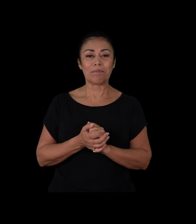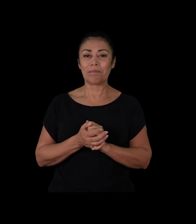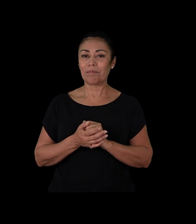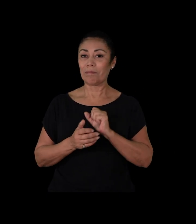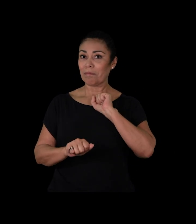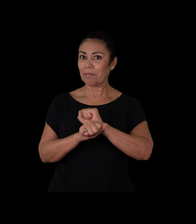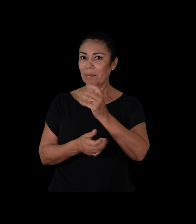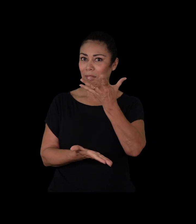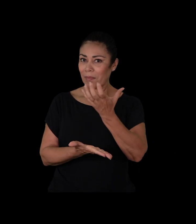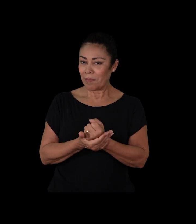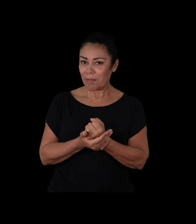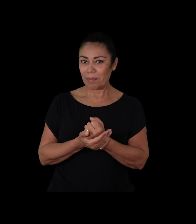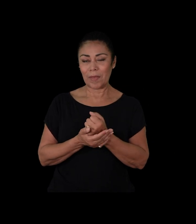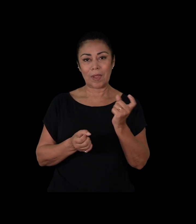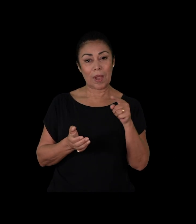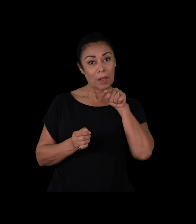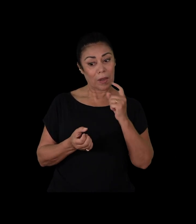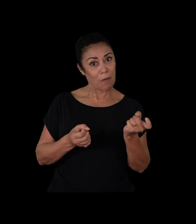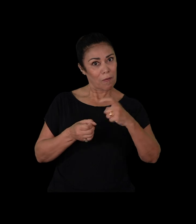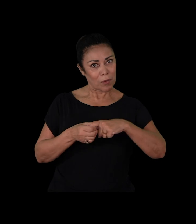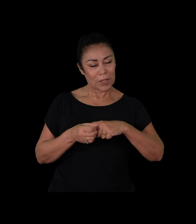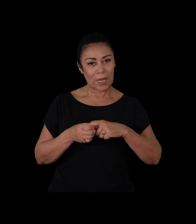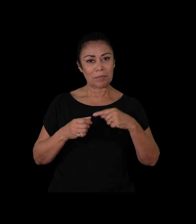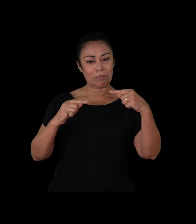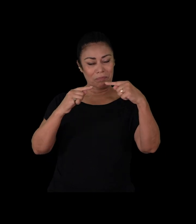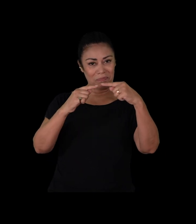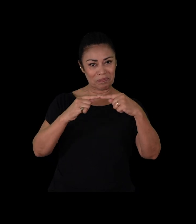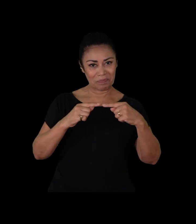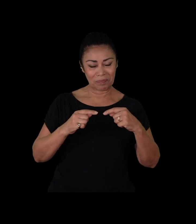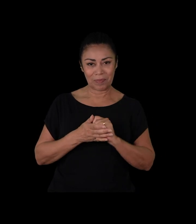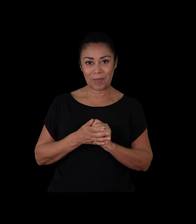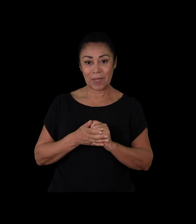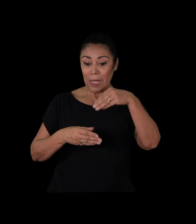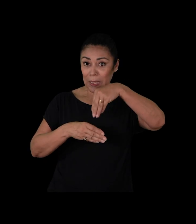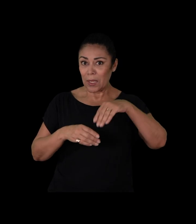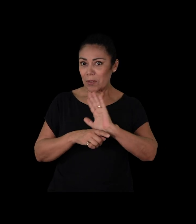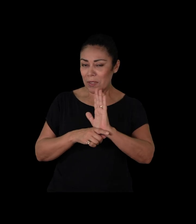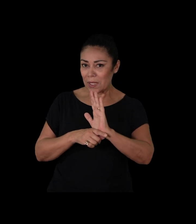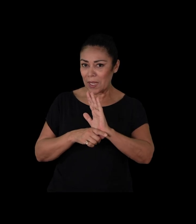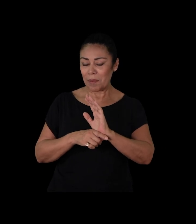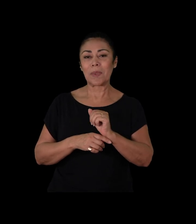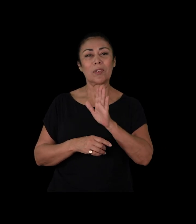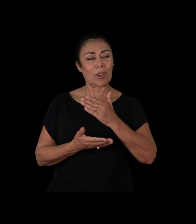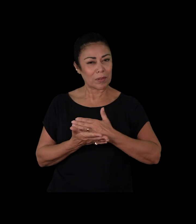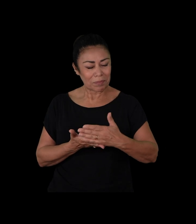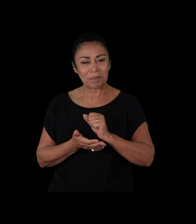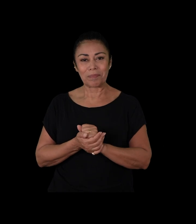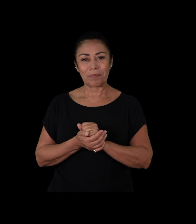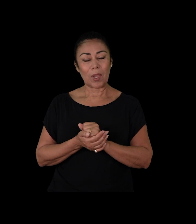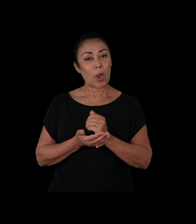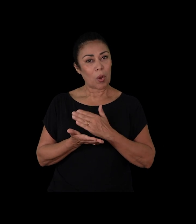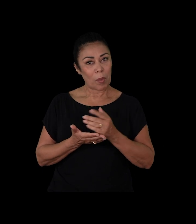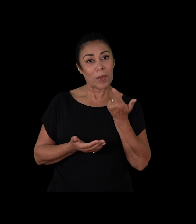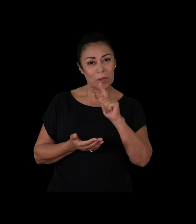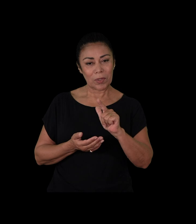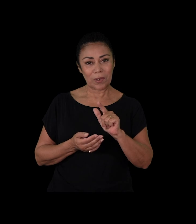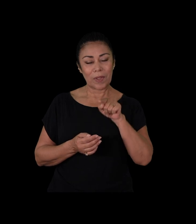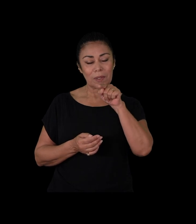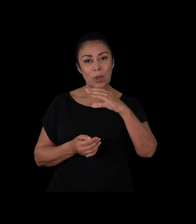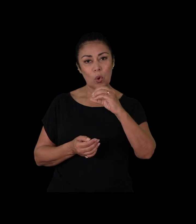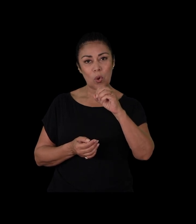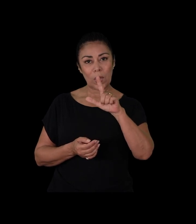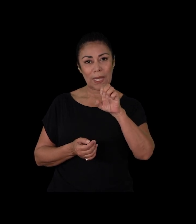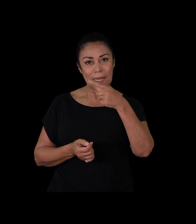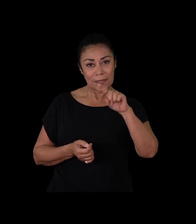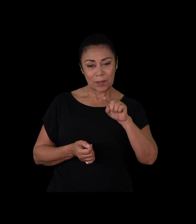Espere o download. Em seguida, clique em Voltar. Sincronização. Dentro da sala de cinema e com o filme se iniciando, acesse a tela inicial e clique em